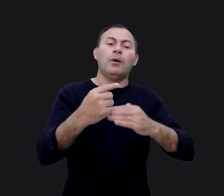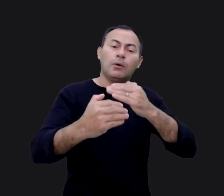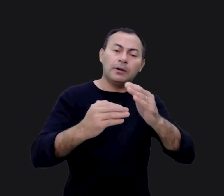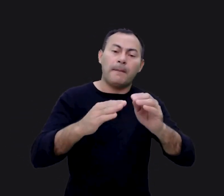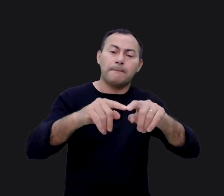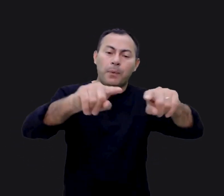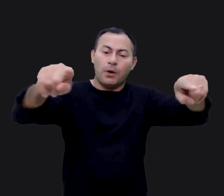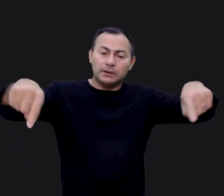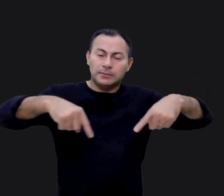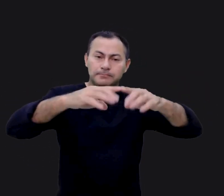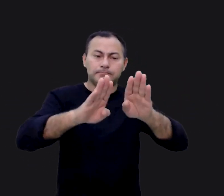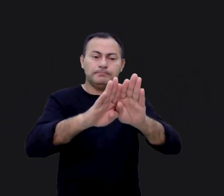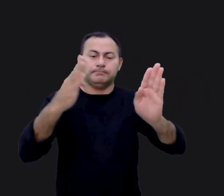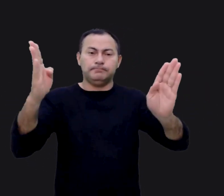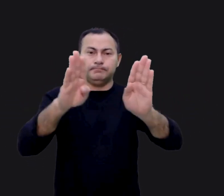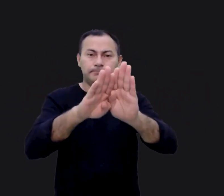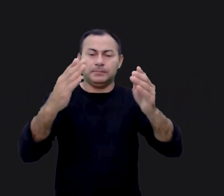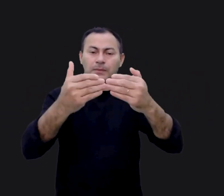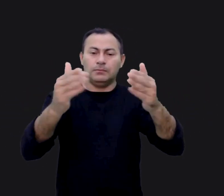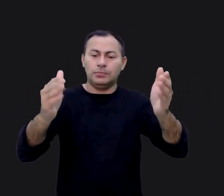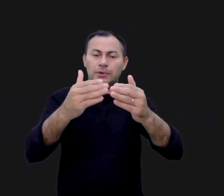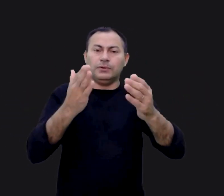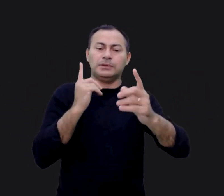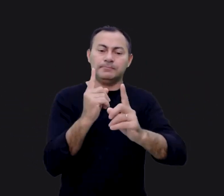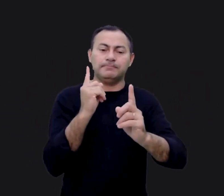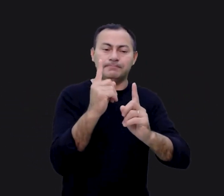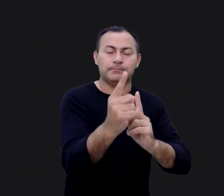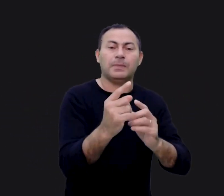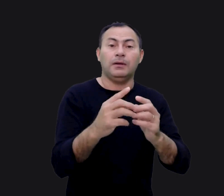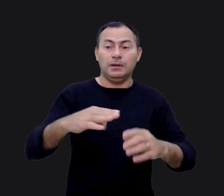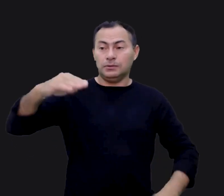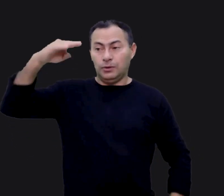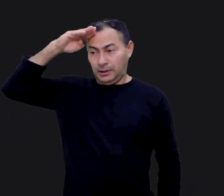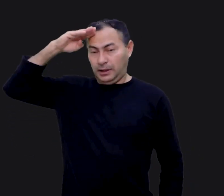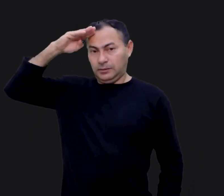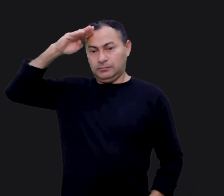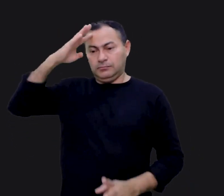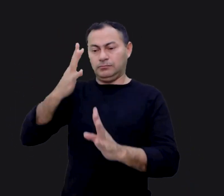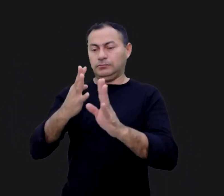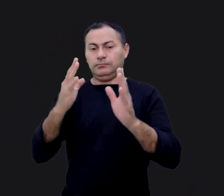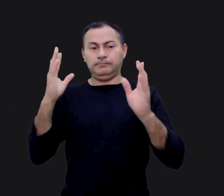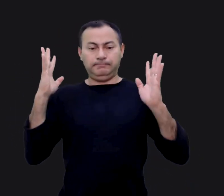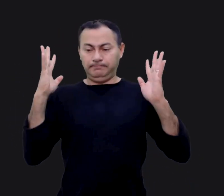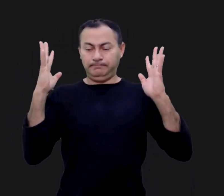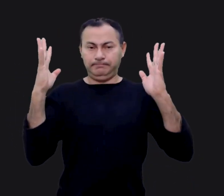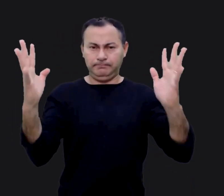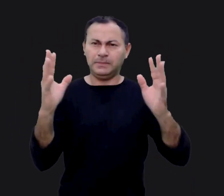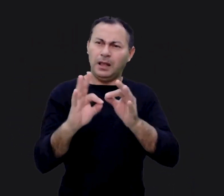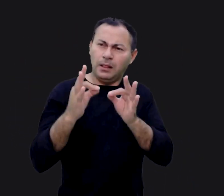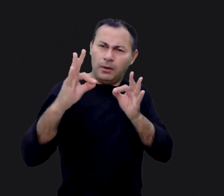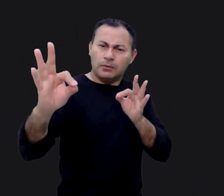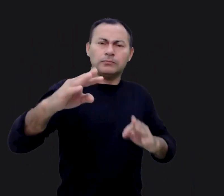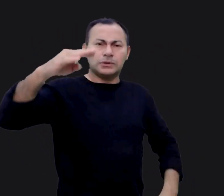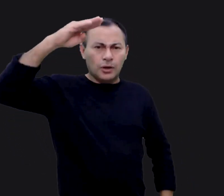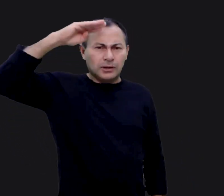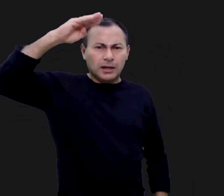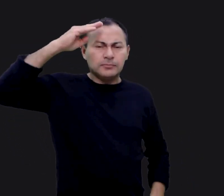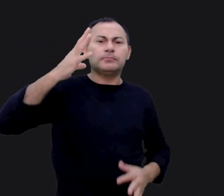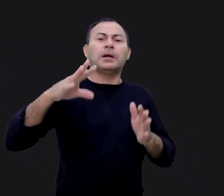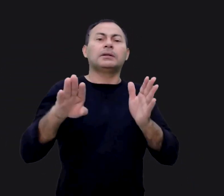após a outra, todas as portas se abririam para você. Poderia haver soldados alinhados em ambos os lados, corredores longos, soldados, e,